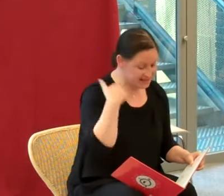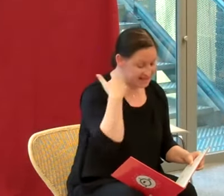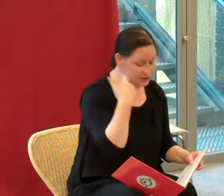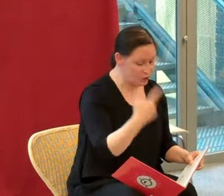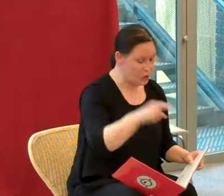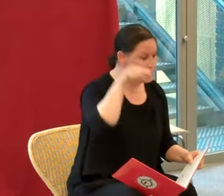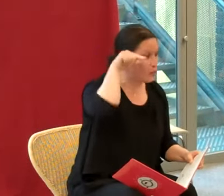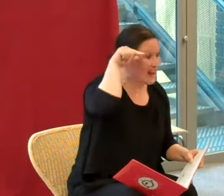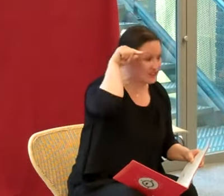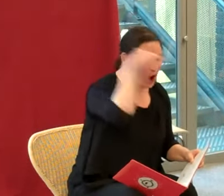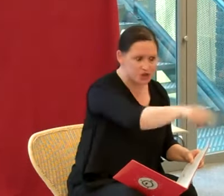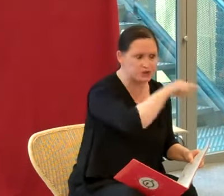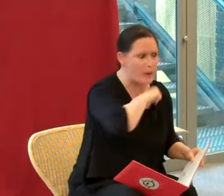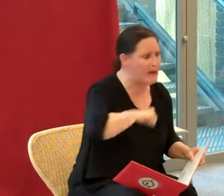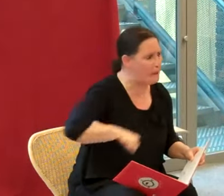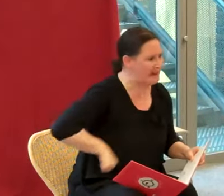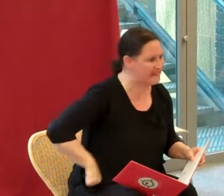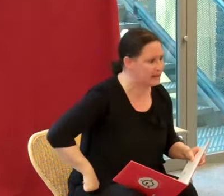sinon pour la transformer en pâté.